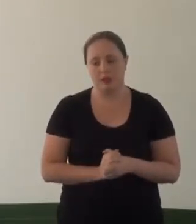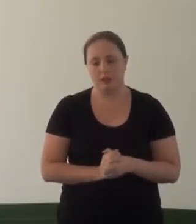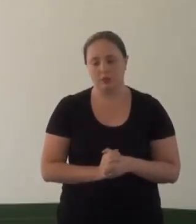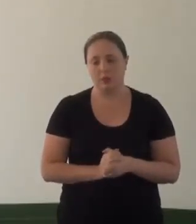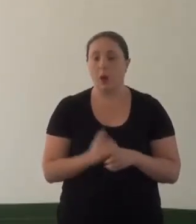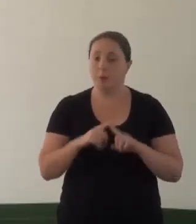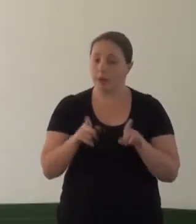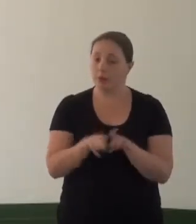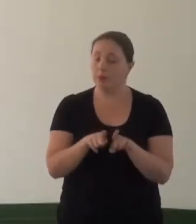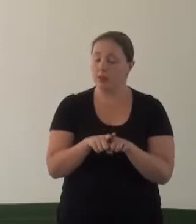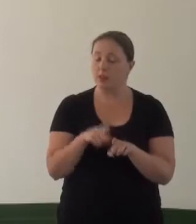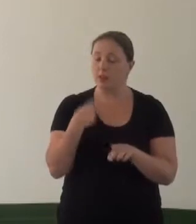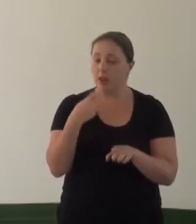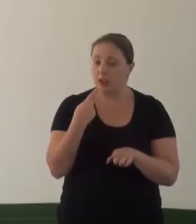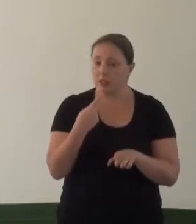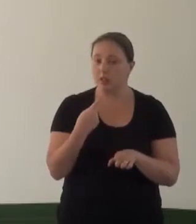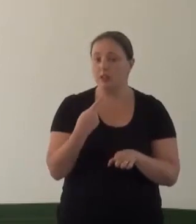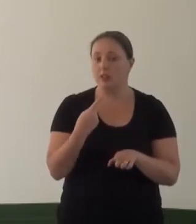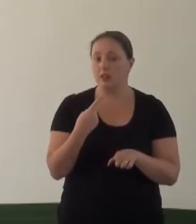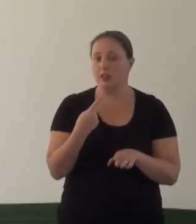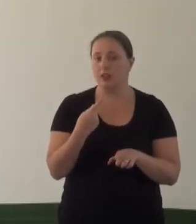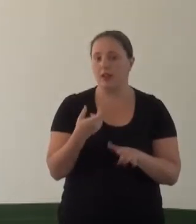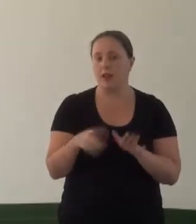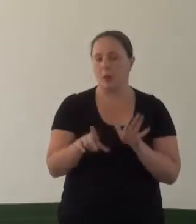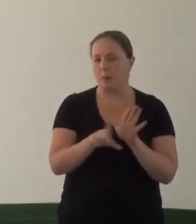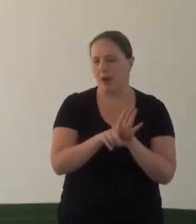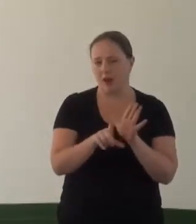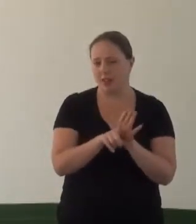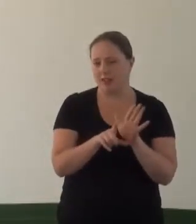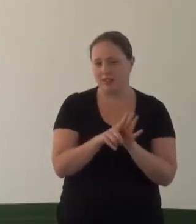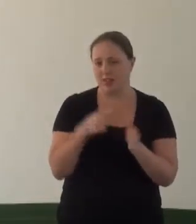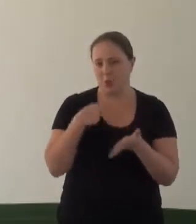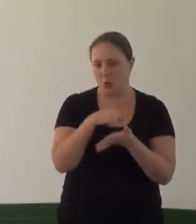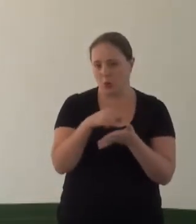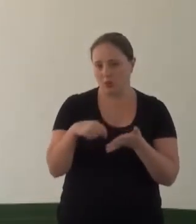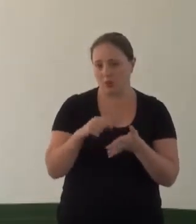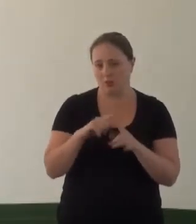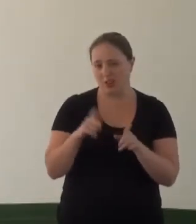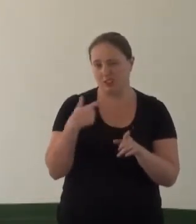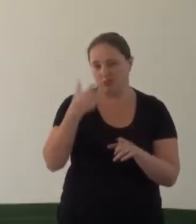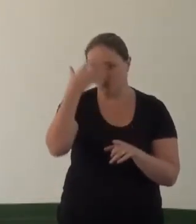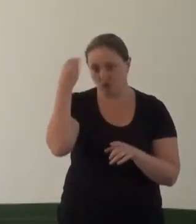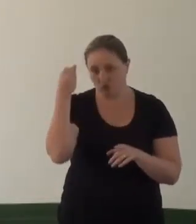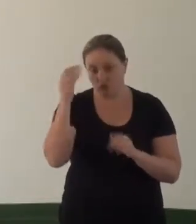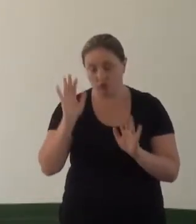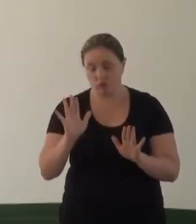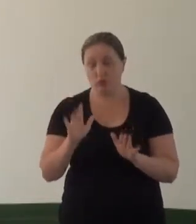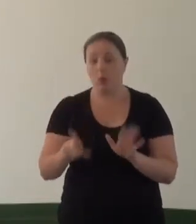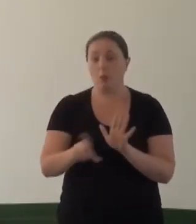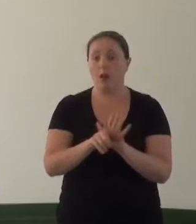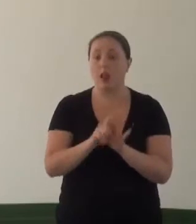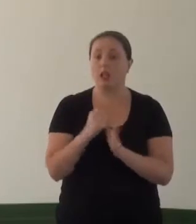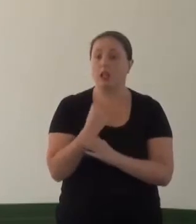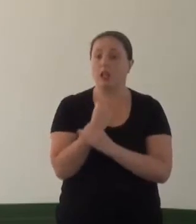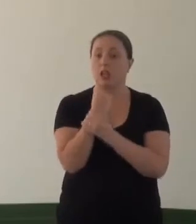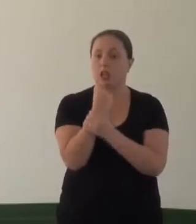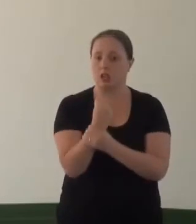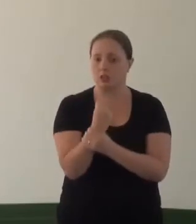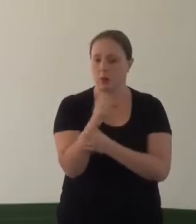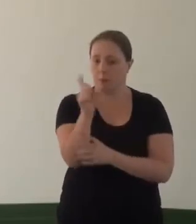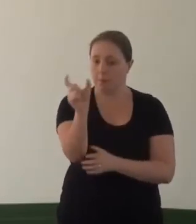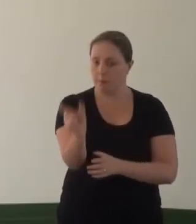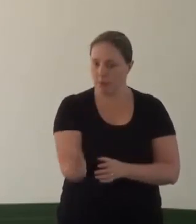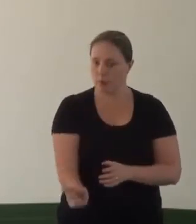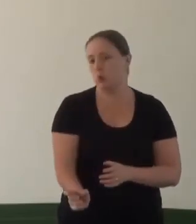foi colocado por uma pessoa de uma lei, só que eu anotei lá o número que eu esqueci, que garante que essa pessoa,